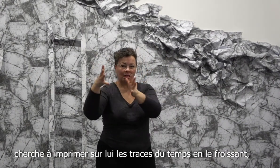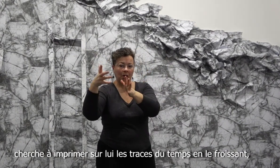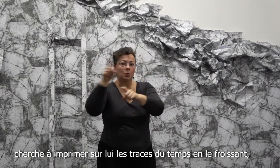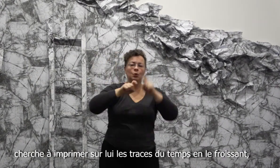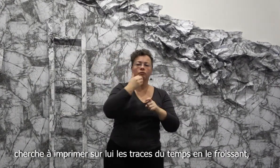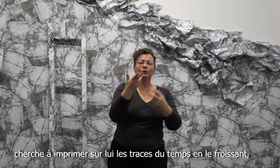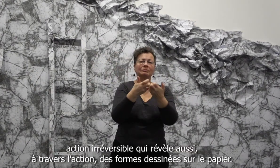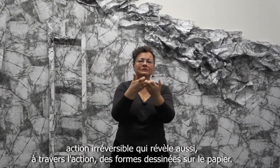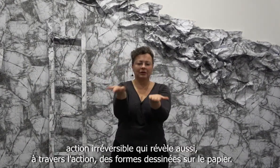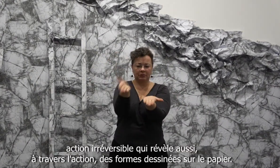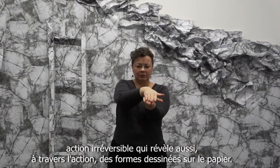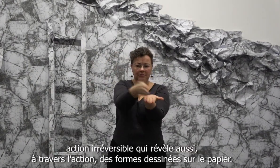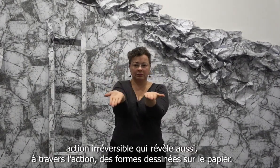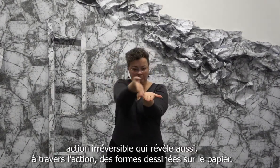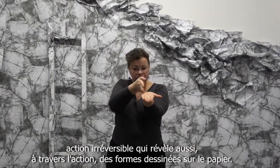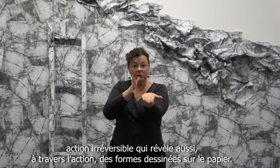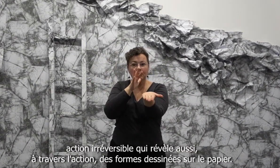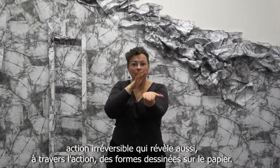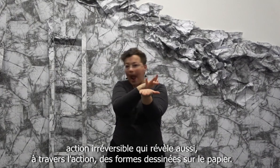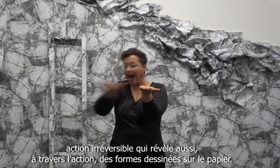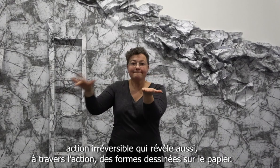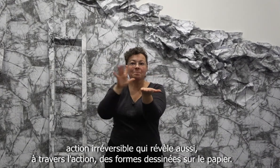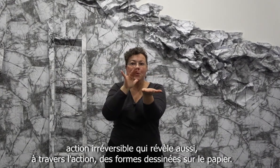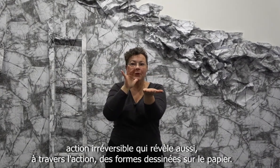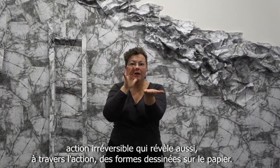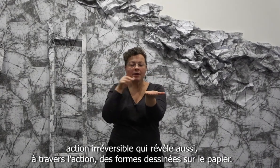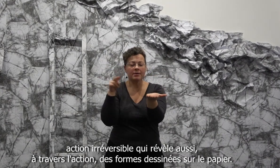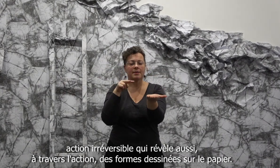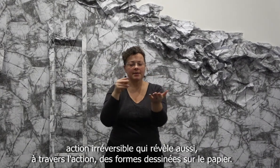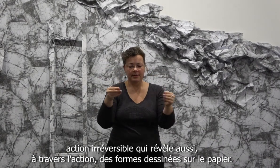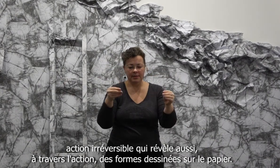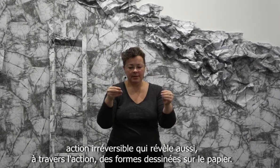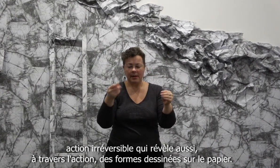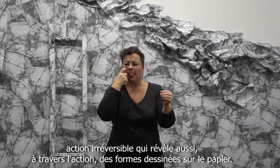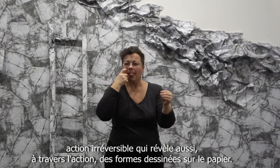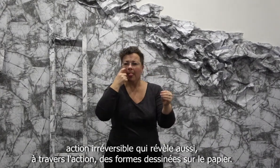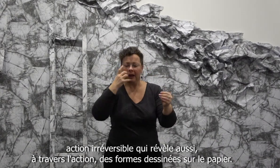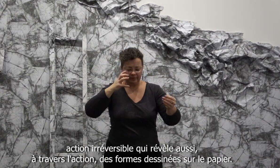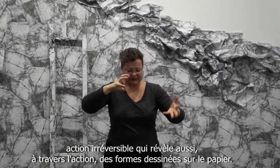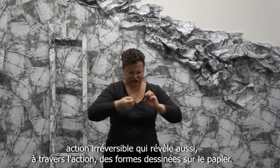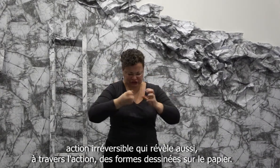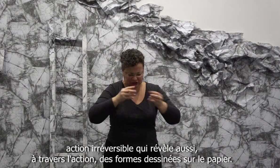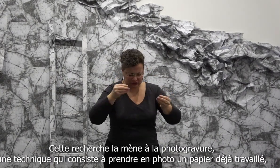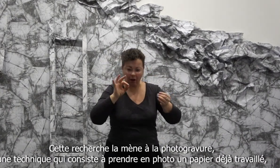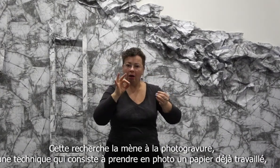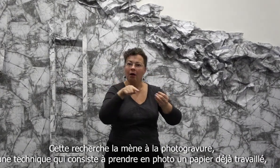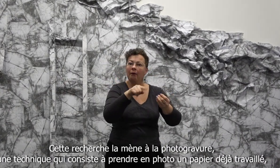en le froissant. Action irréversible qui révèle aussi, à travers l'action, des formes dessinées